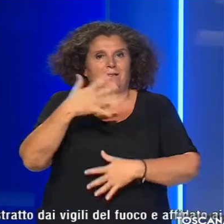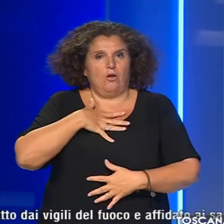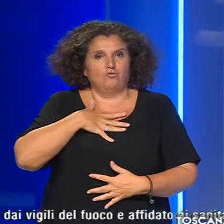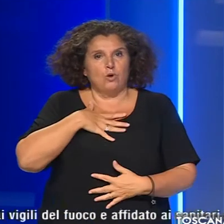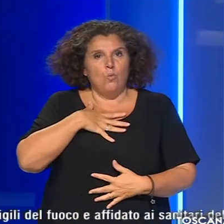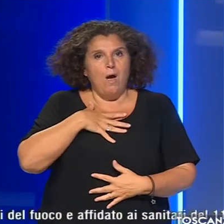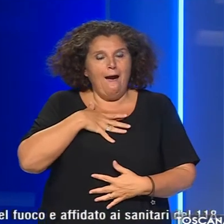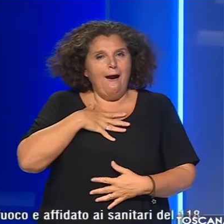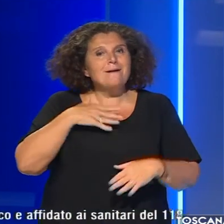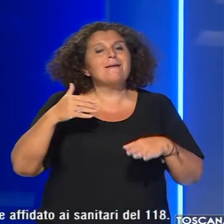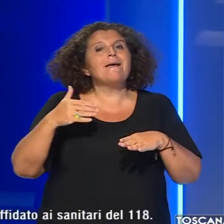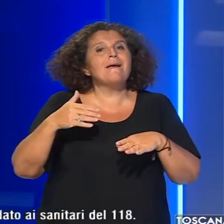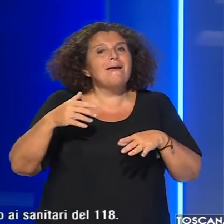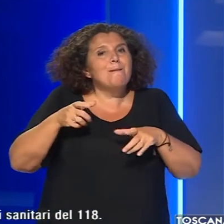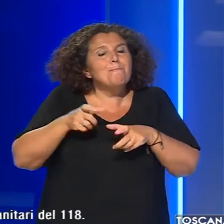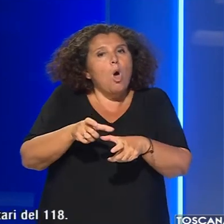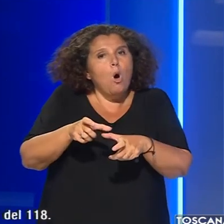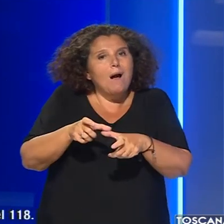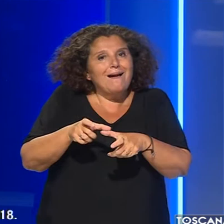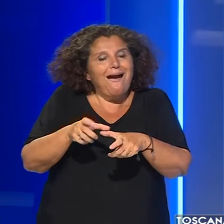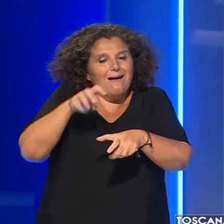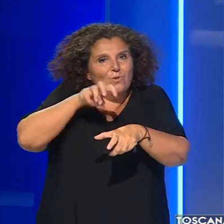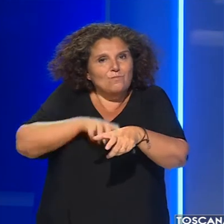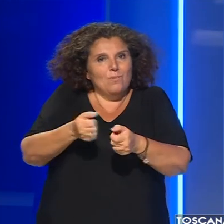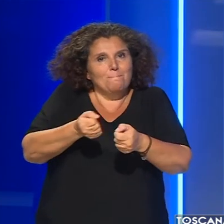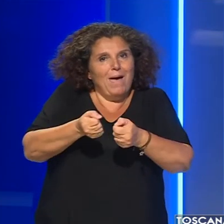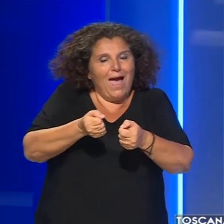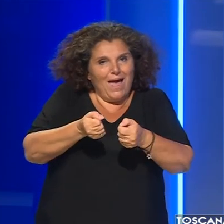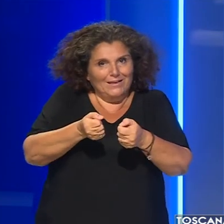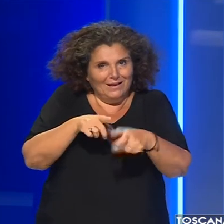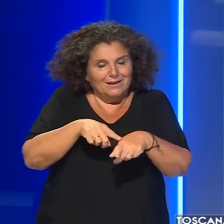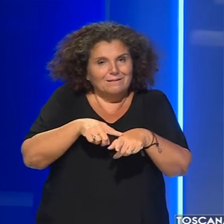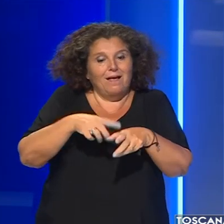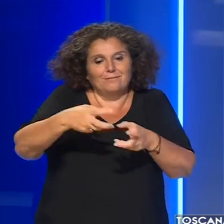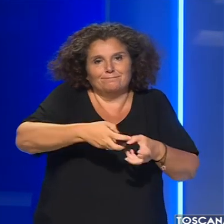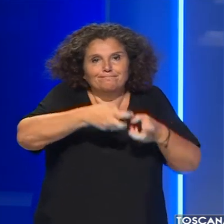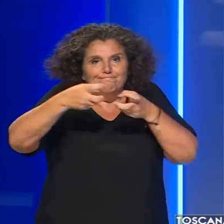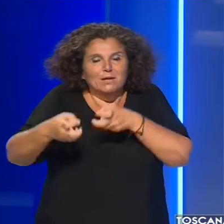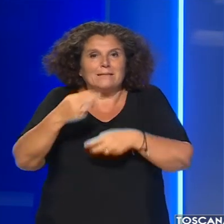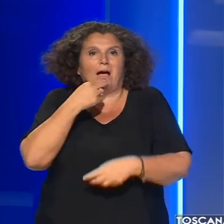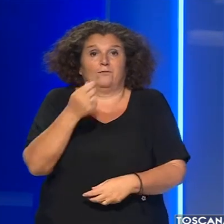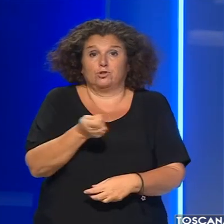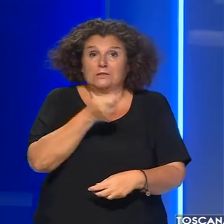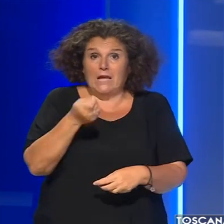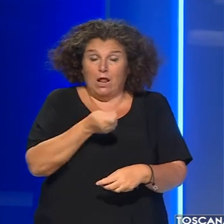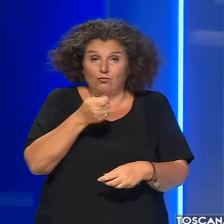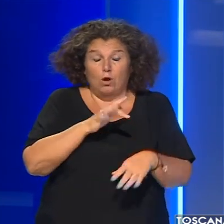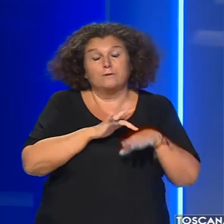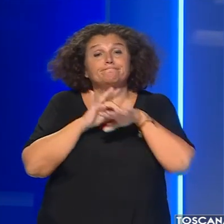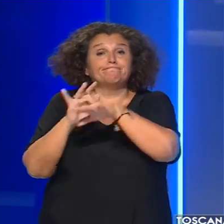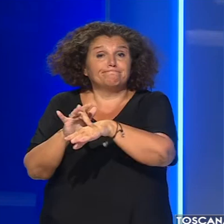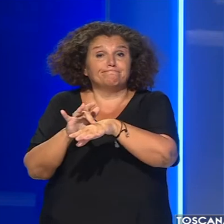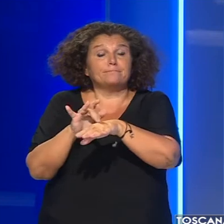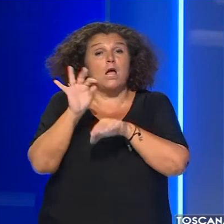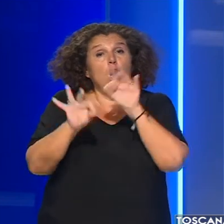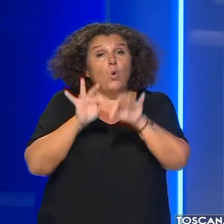anni è rimasto incastrato all'interno dell'abitacolo estratto dai vigili del fuoco e affidato ai